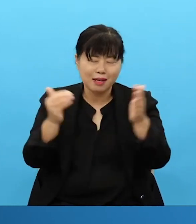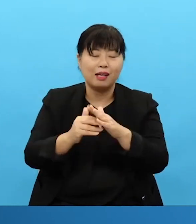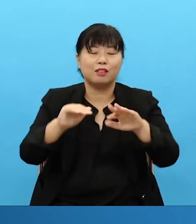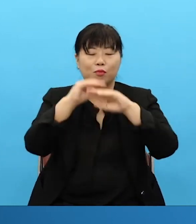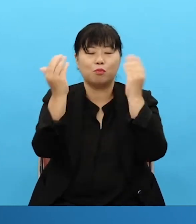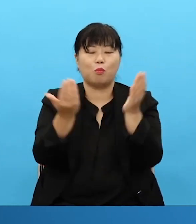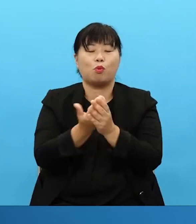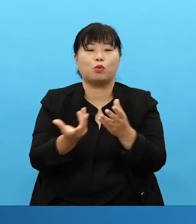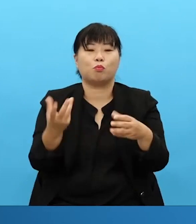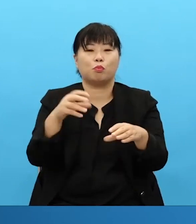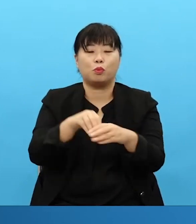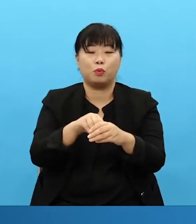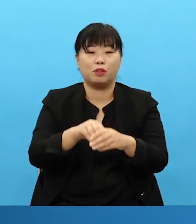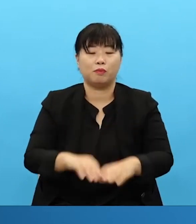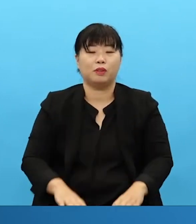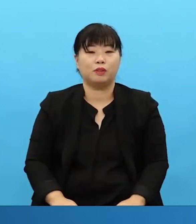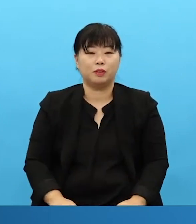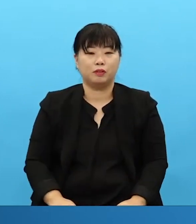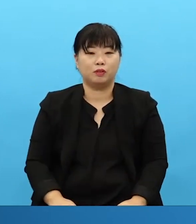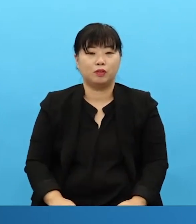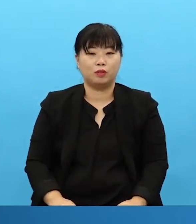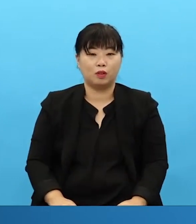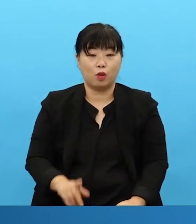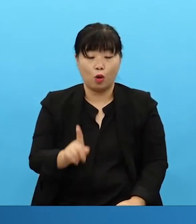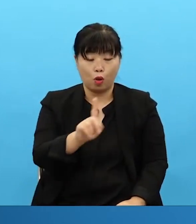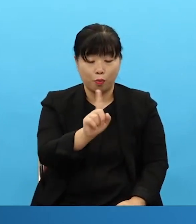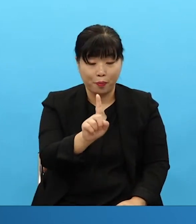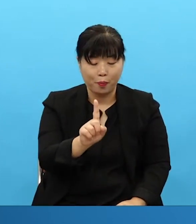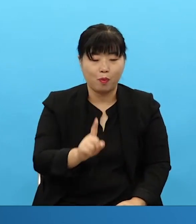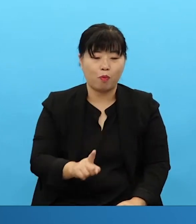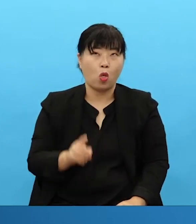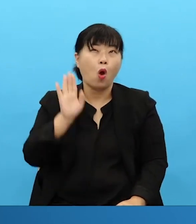환상을 보며 예언하며 꿈을 꾸며 전부 미래 얘기 다 나와 있어요.